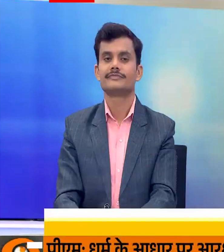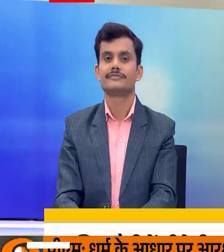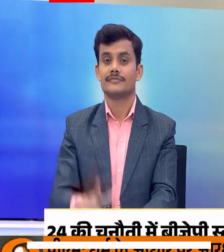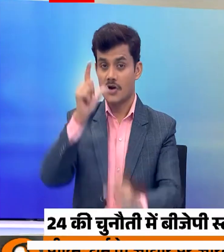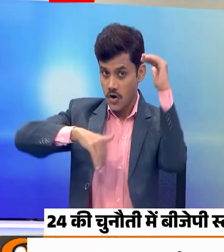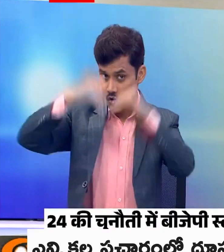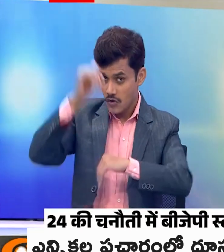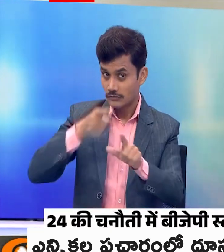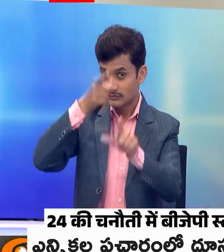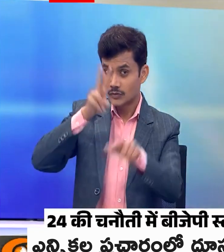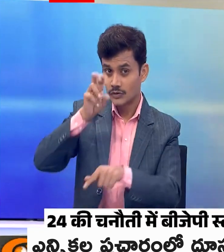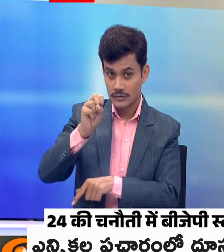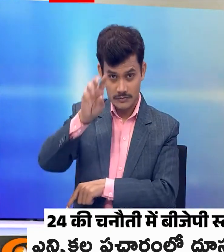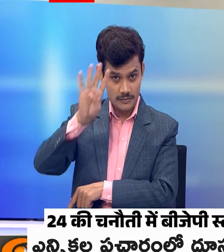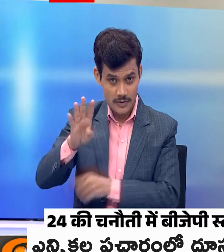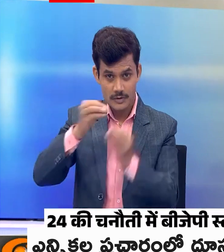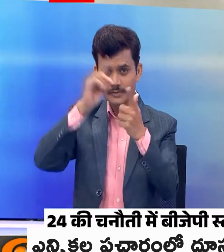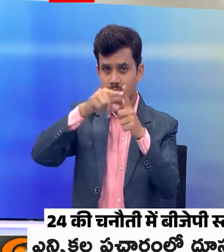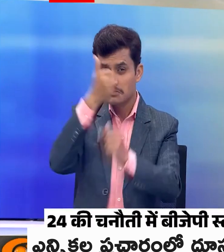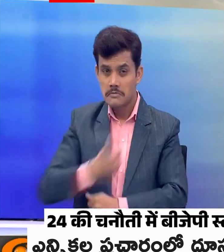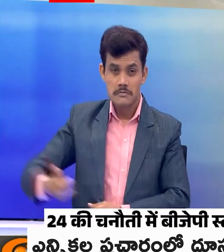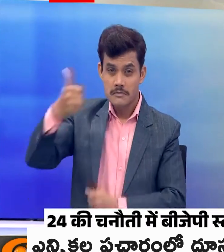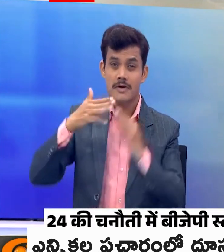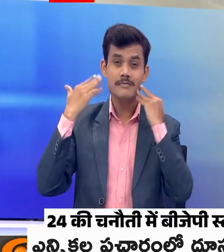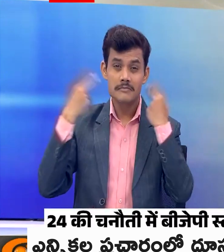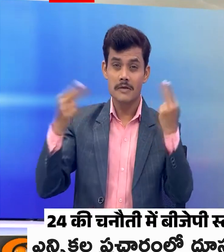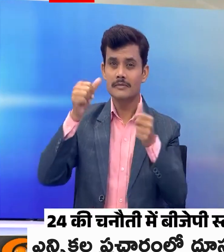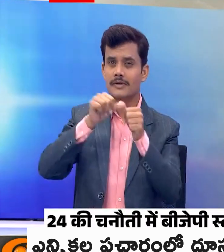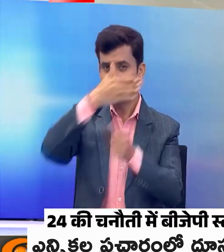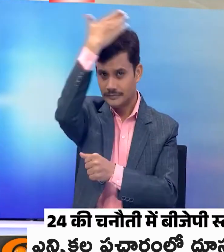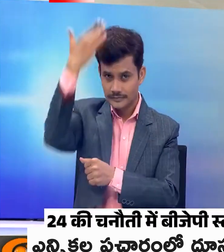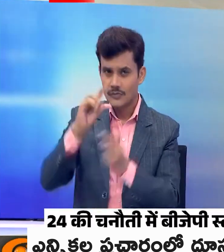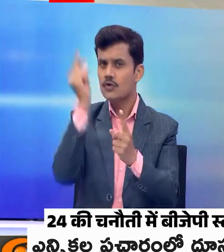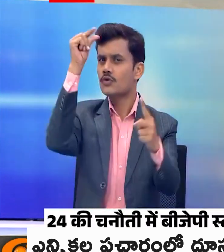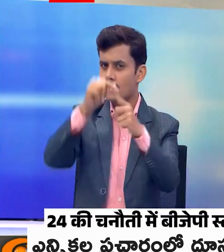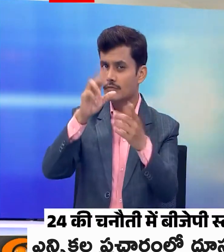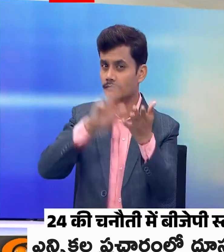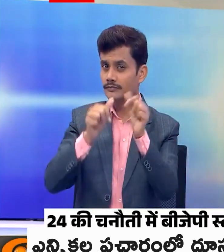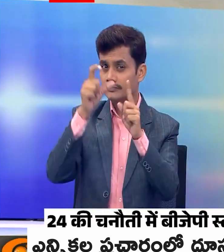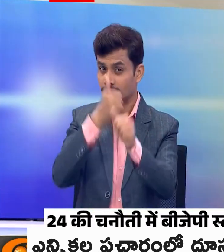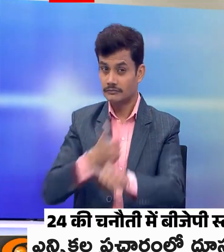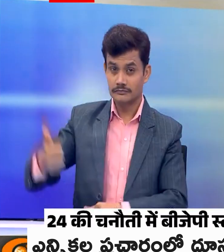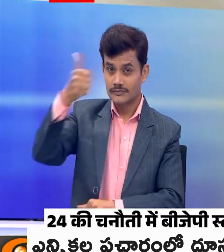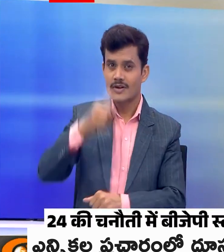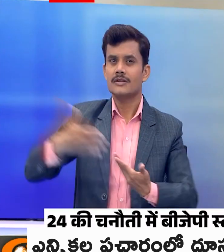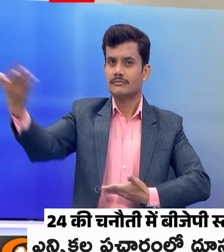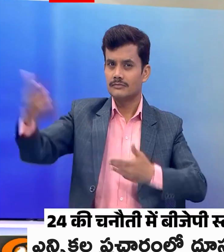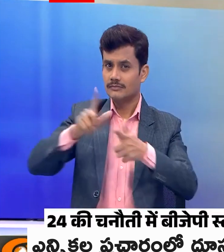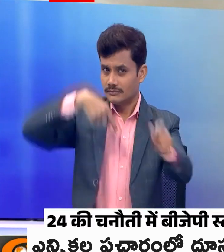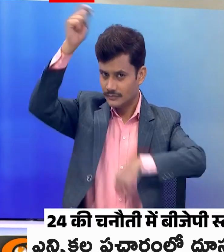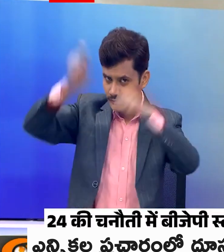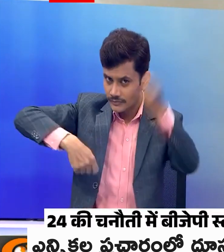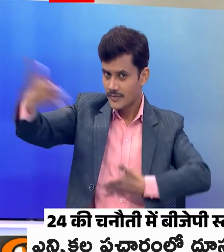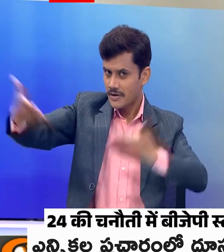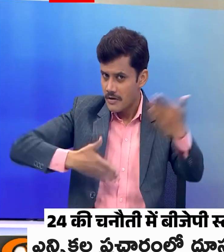चौबीस की चुनोती में बीजेपी के स्टार प्रचार का मिच्चहा उत्तर प्रदेश में तो जेपी नड़ा जारखंड और पश्चिम मंगाल में